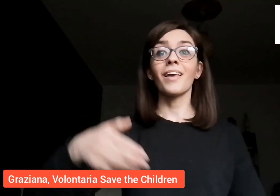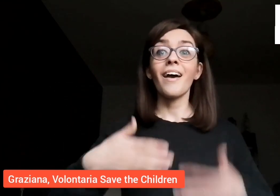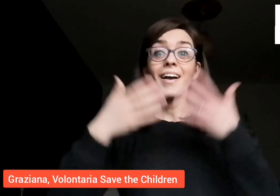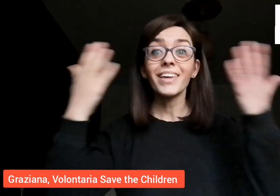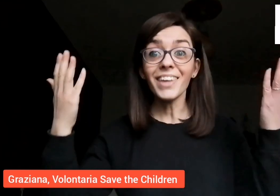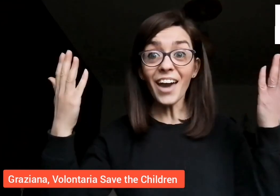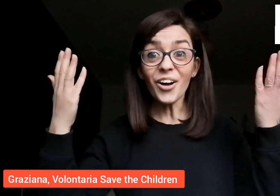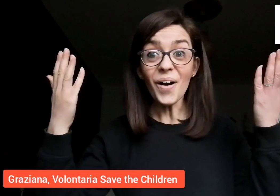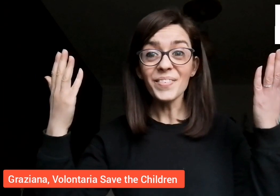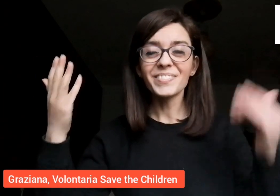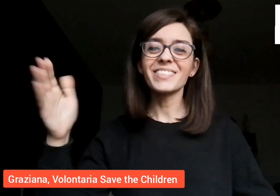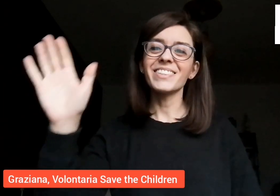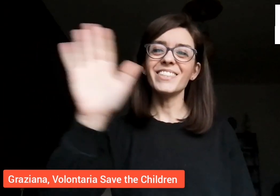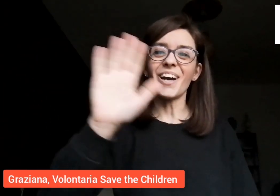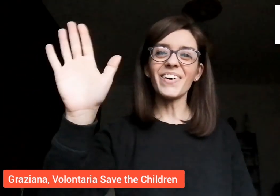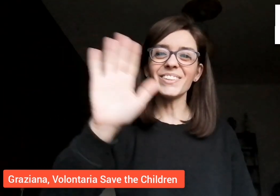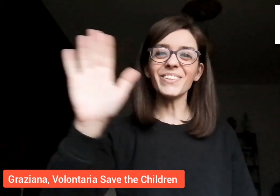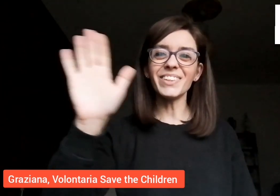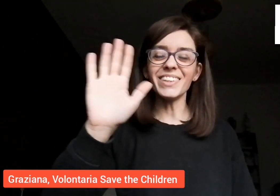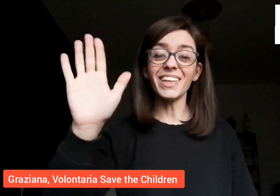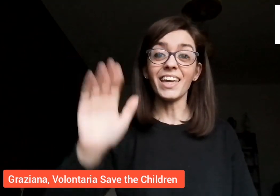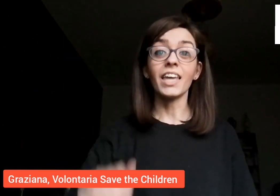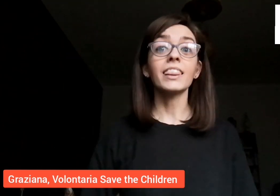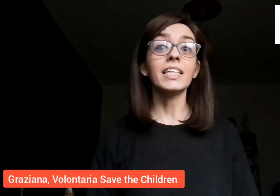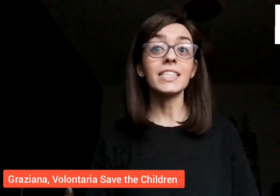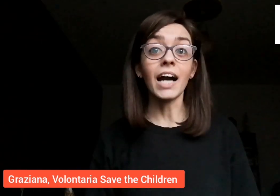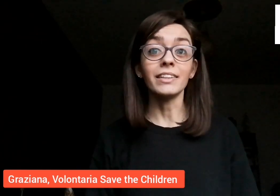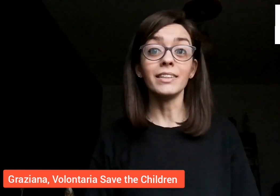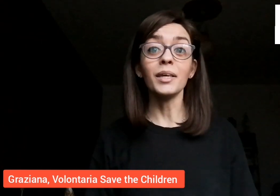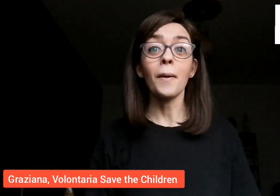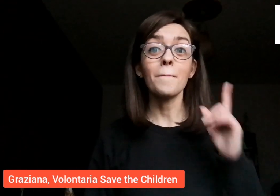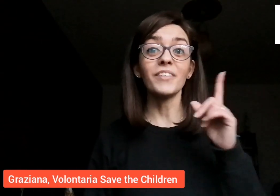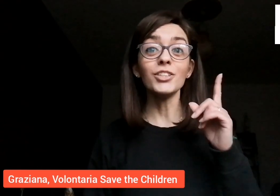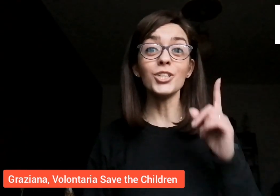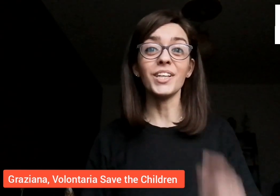Chiaro? Ciao a tutti! Distanti ma vicini!